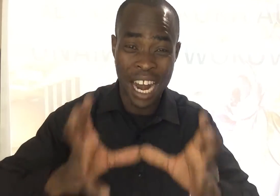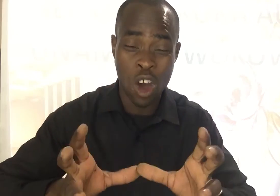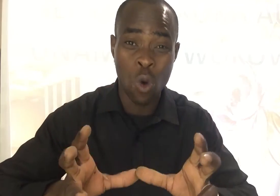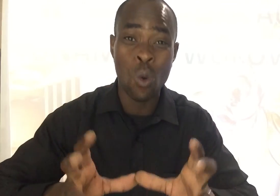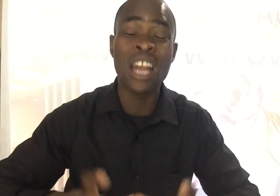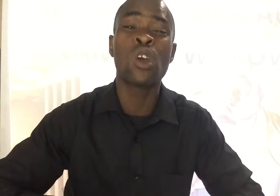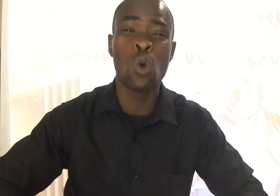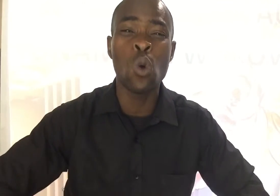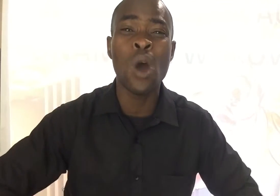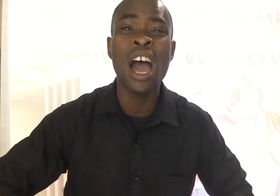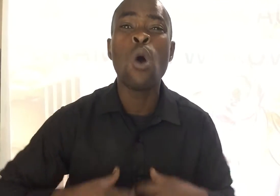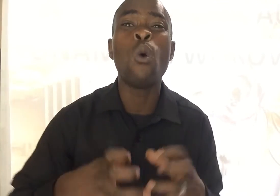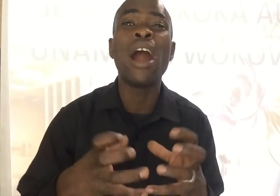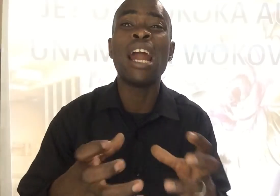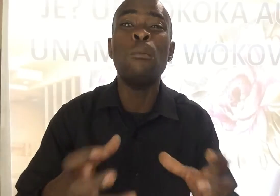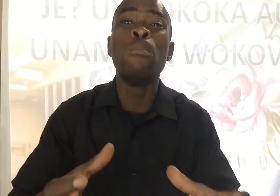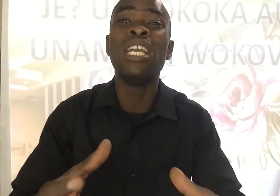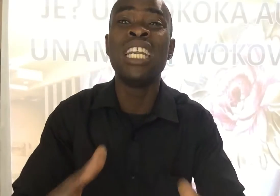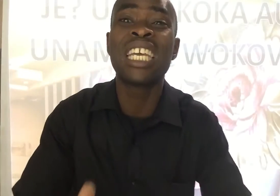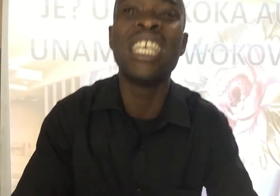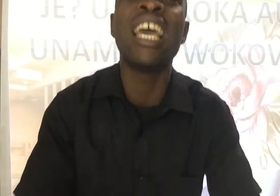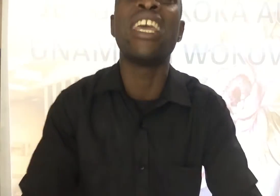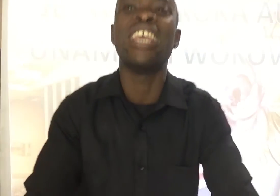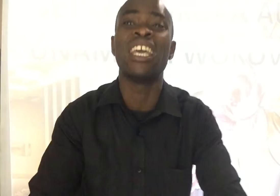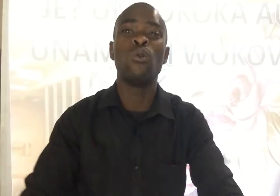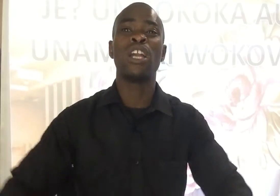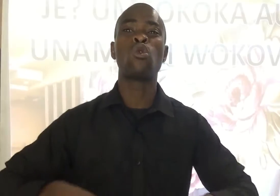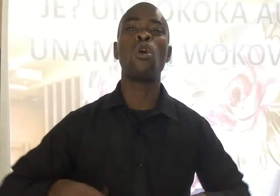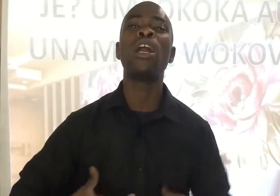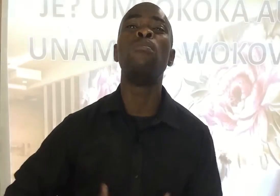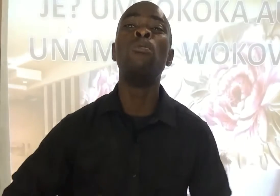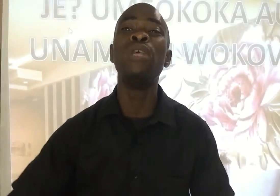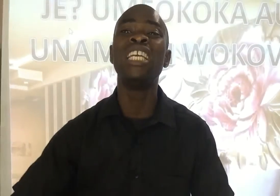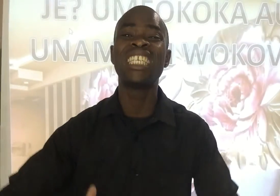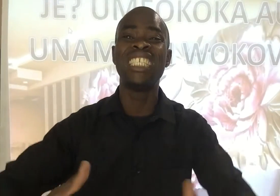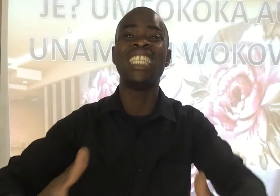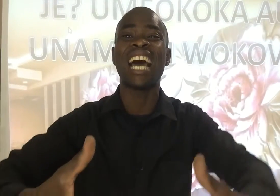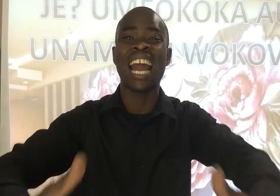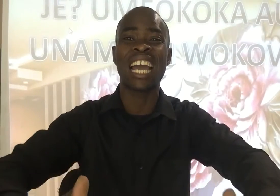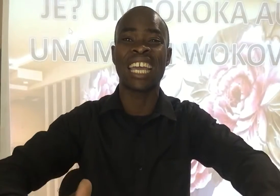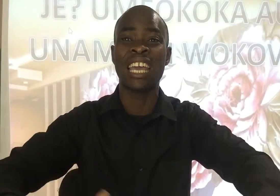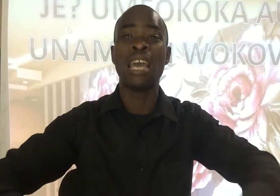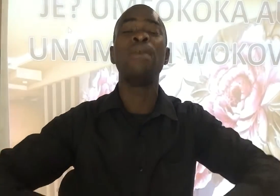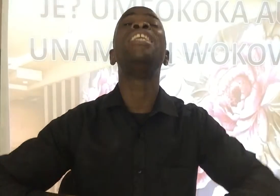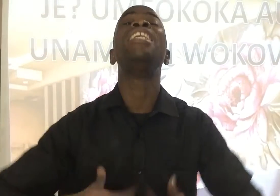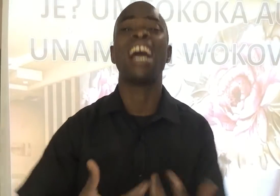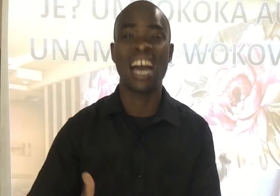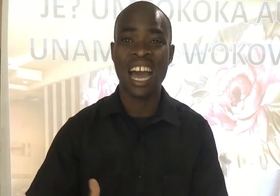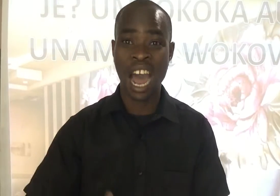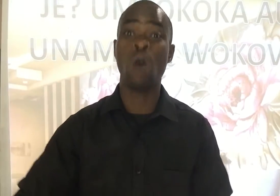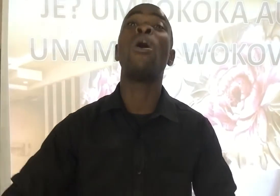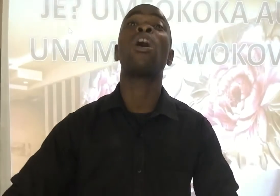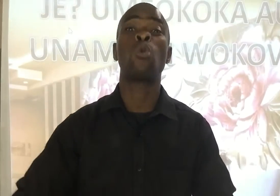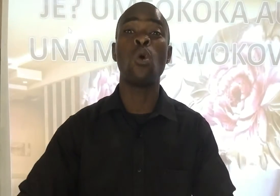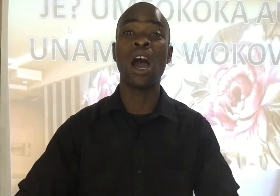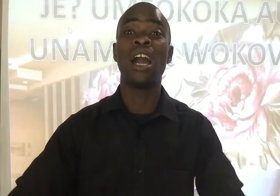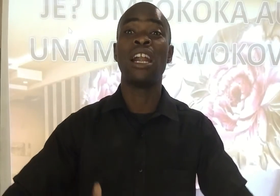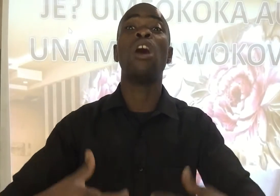nao Walikuwa wanamumiliki yeye, walikuwa wanamumiliki jina lake Ila hawakua na